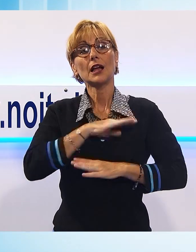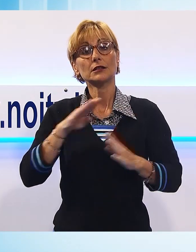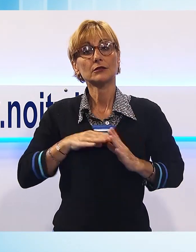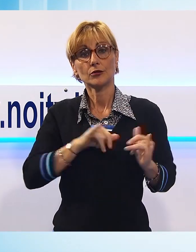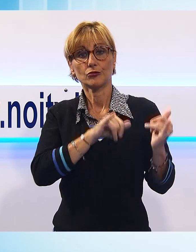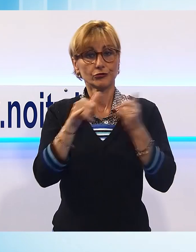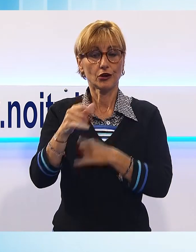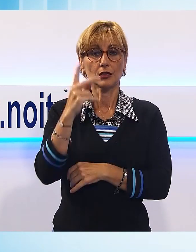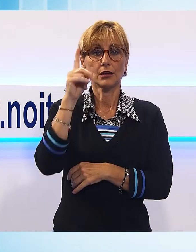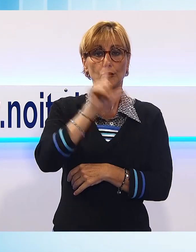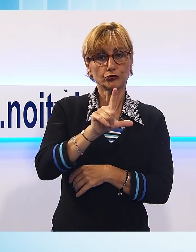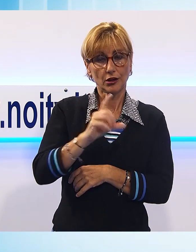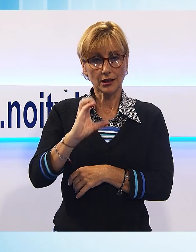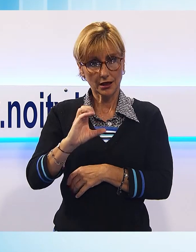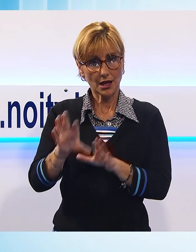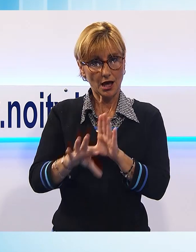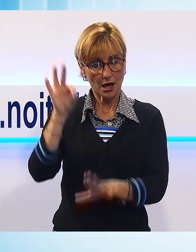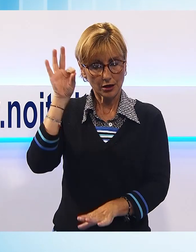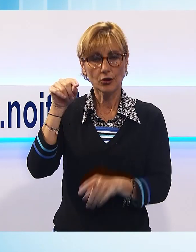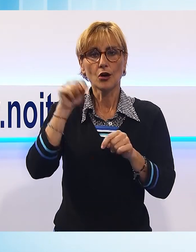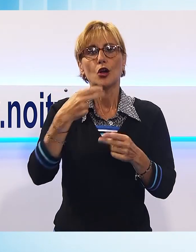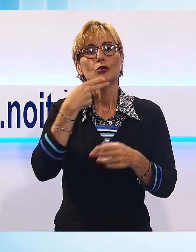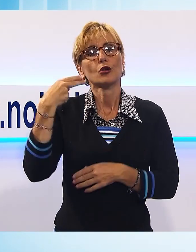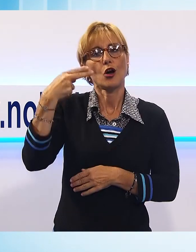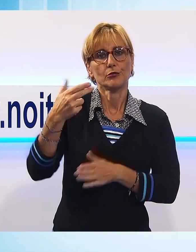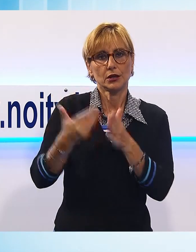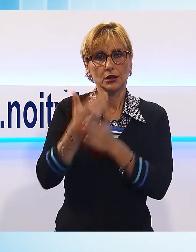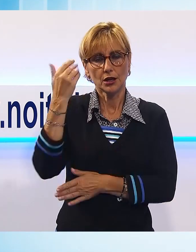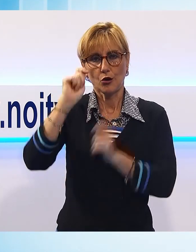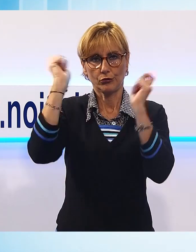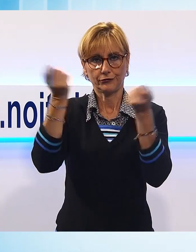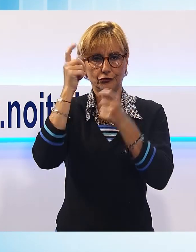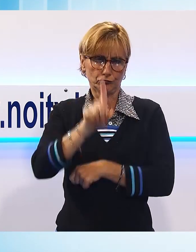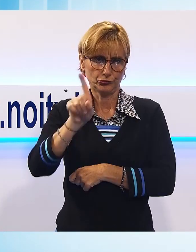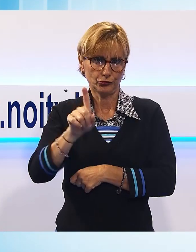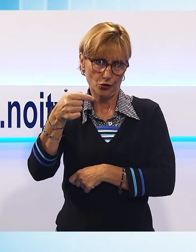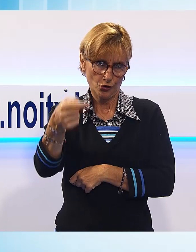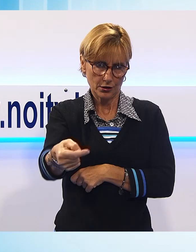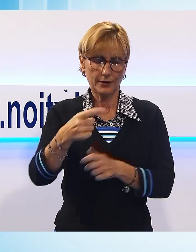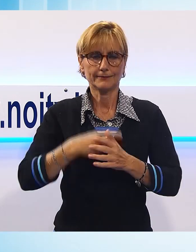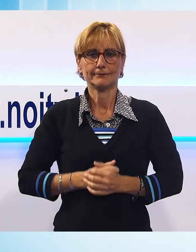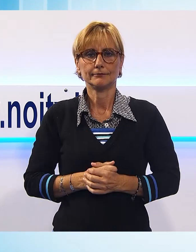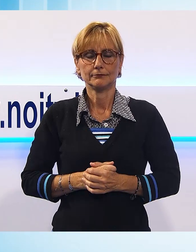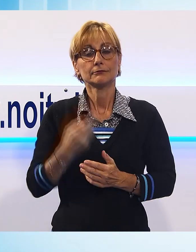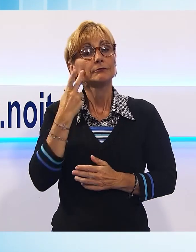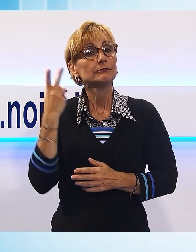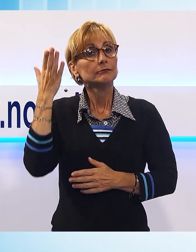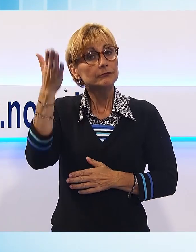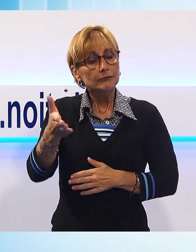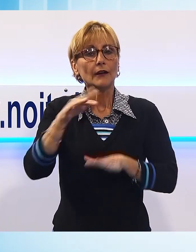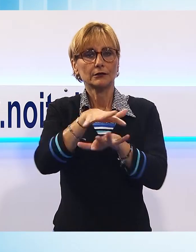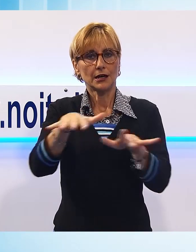Lucia Del Chiaro. La nomina ufficiale della nuova assessora avverrà nei prossimi giorni. Ci spostiamo in Versilia per